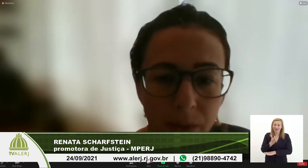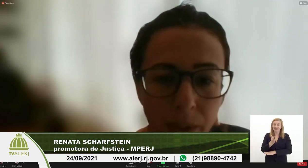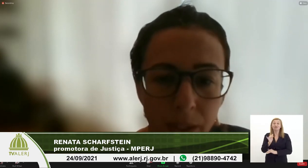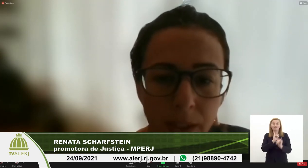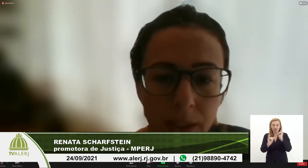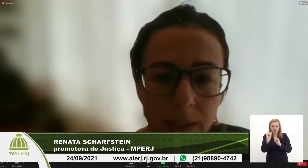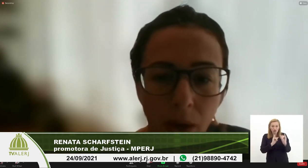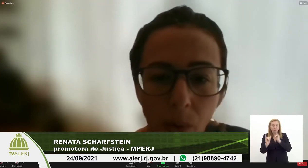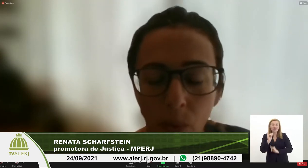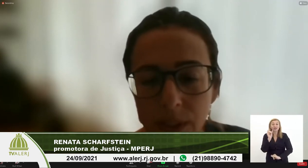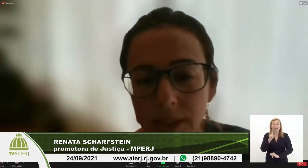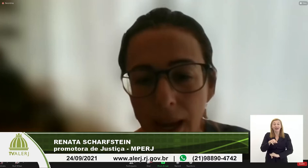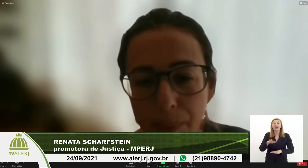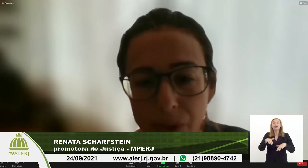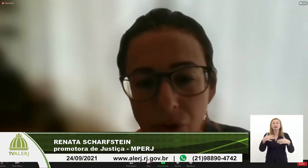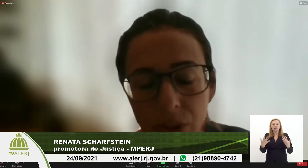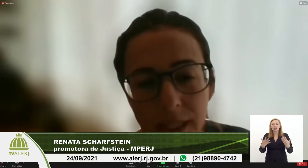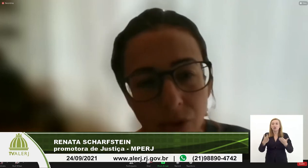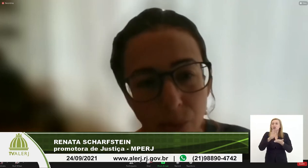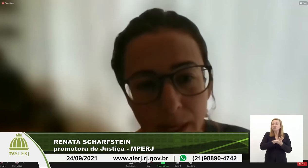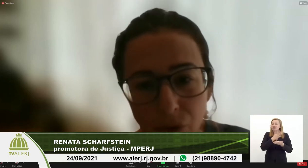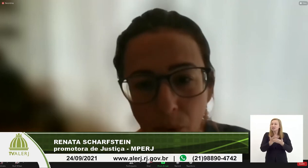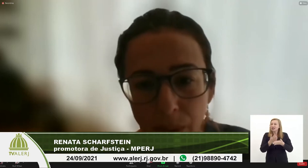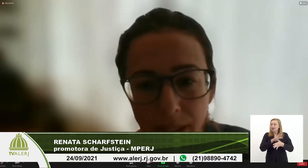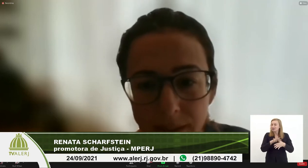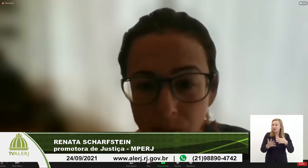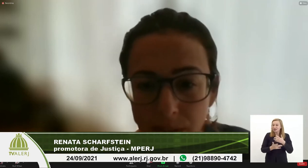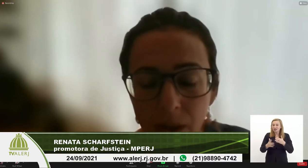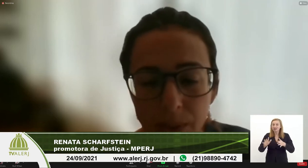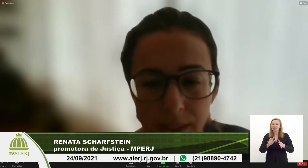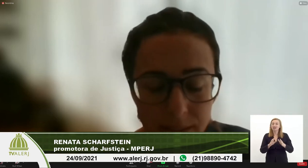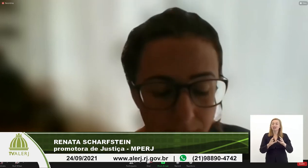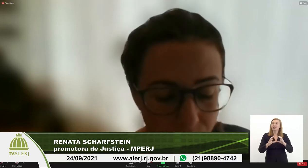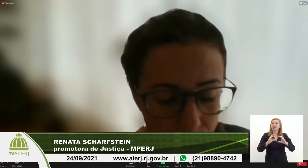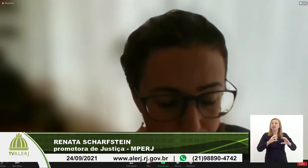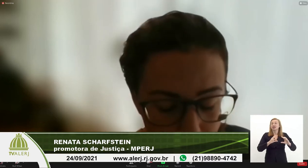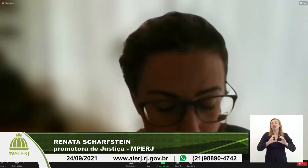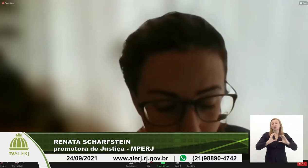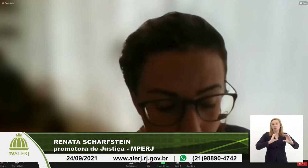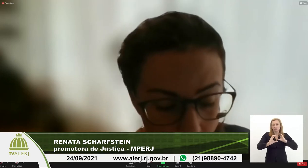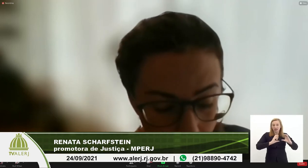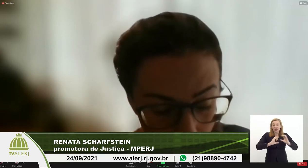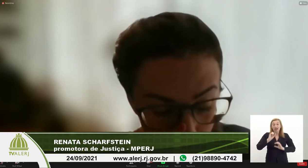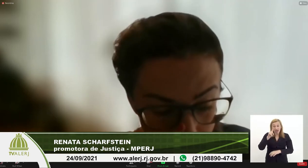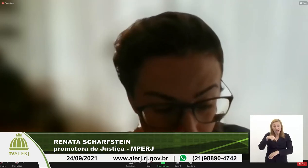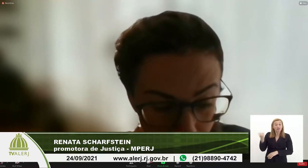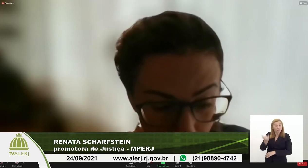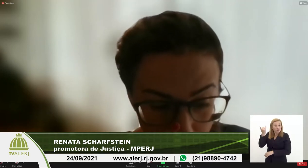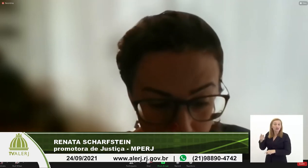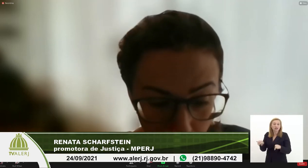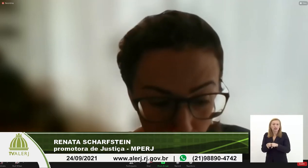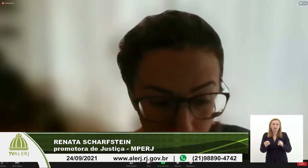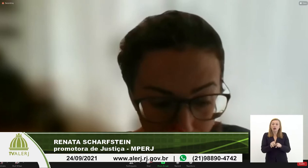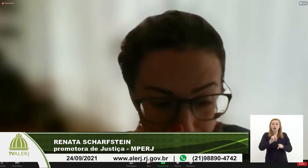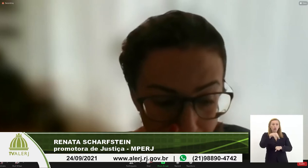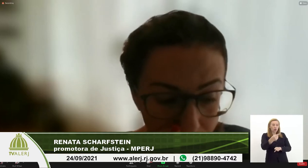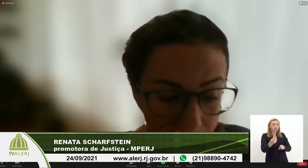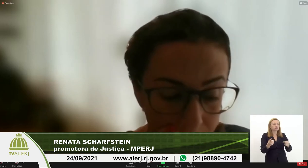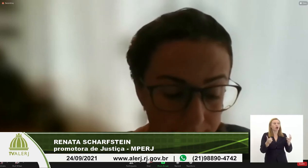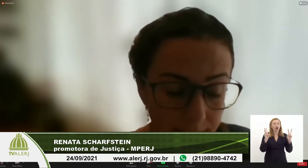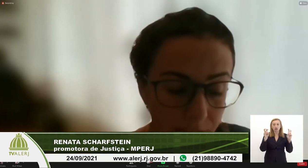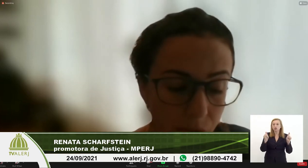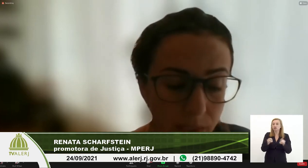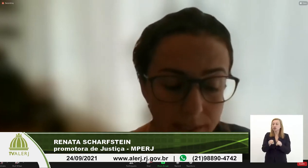informação então os intérpretes nesses meios de comunicação são essenciais também outra questão que eu queria colocar